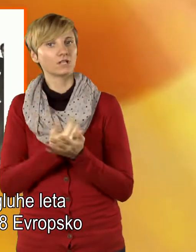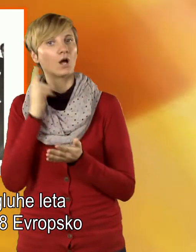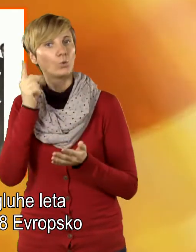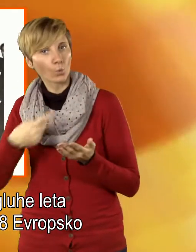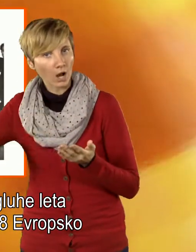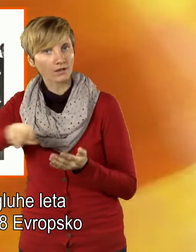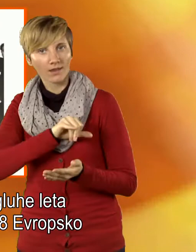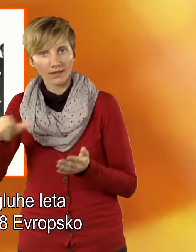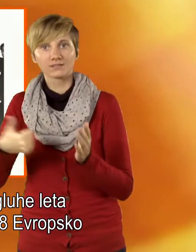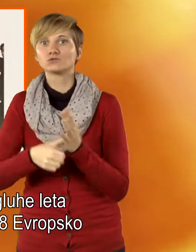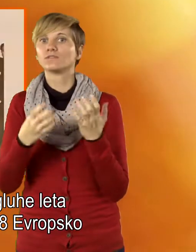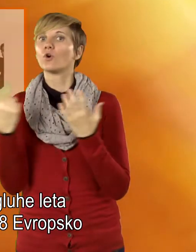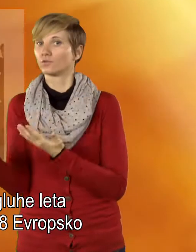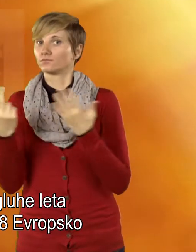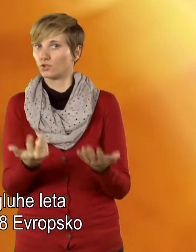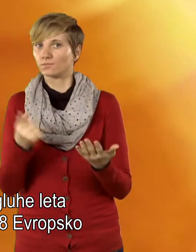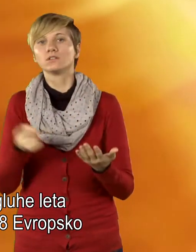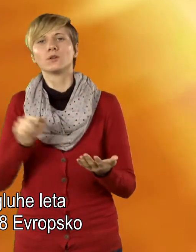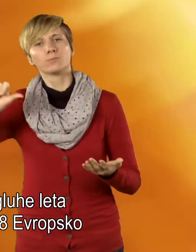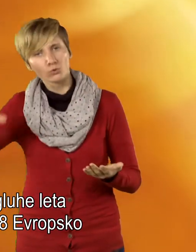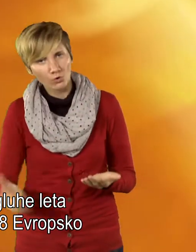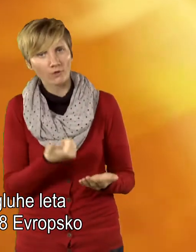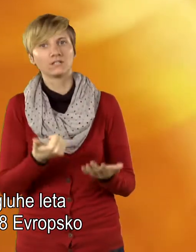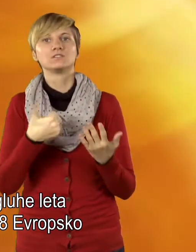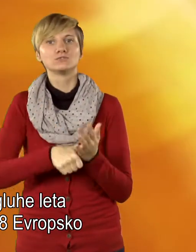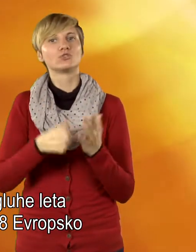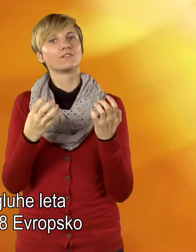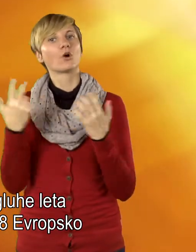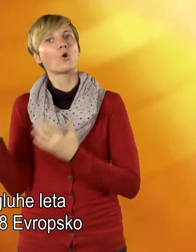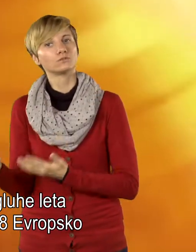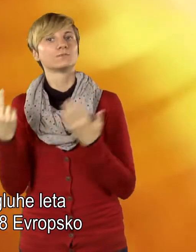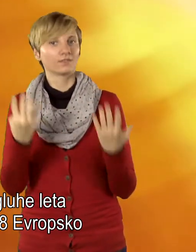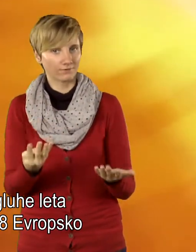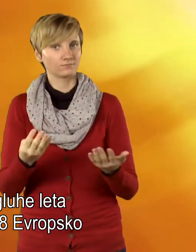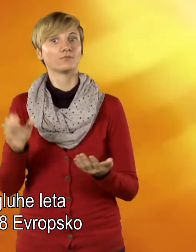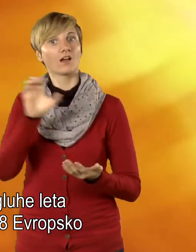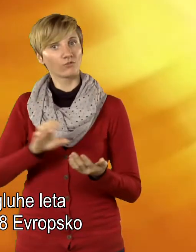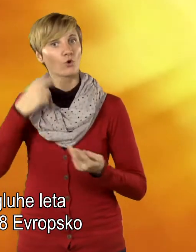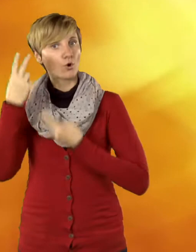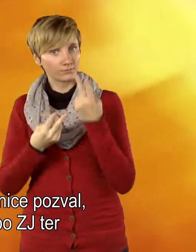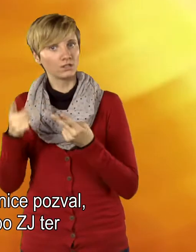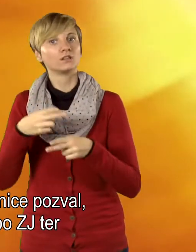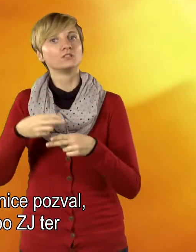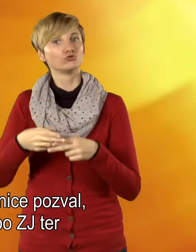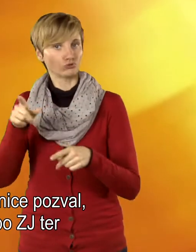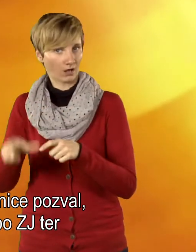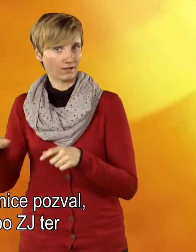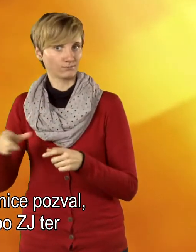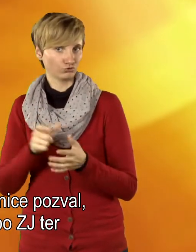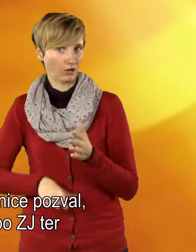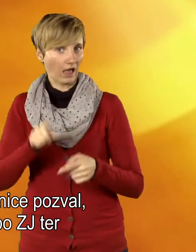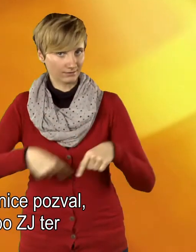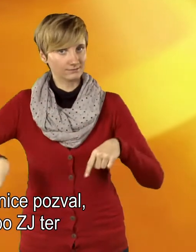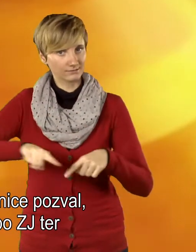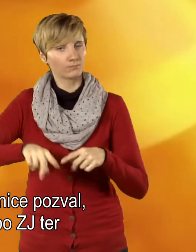1988 in ponovno 1998 Evropsko komisijo in države članice